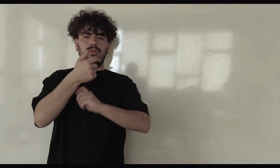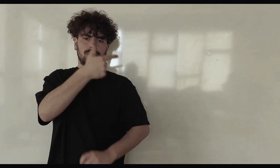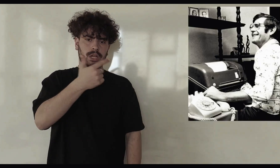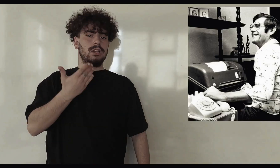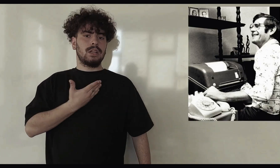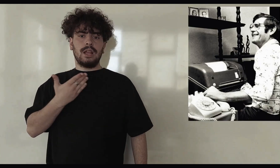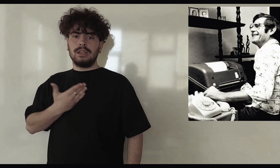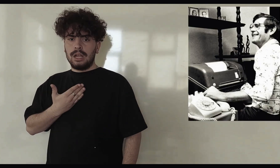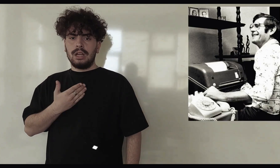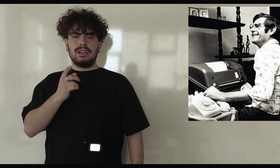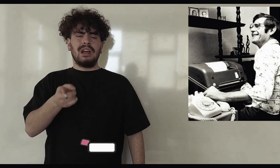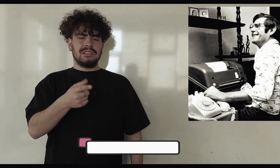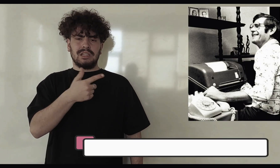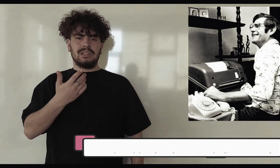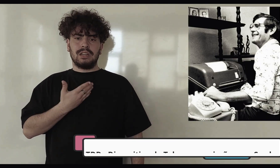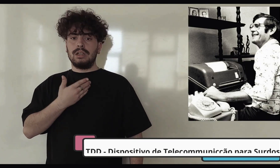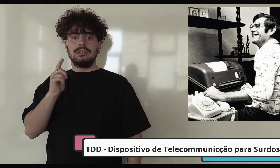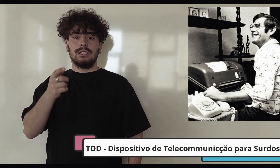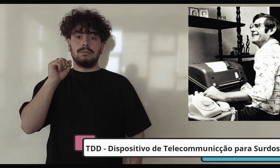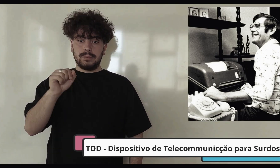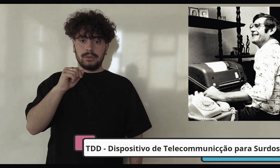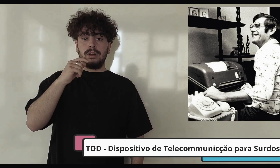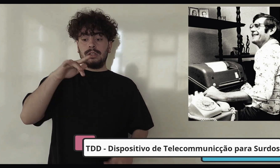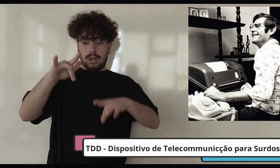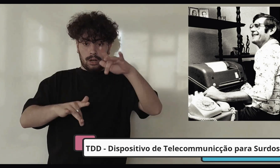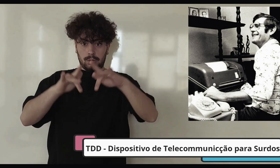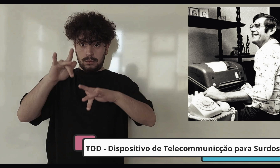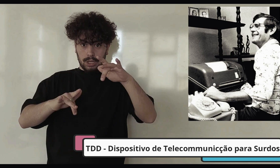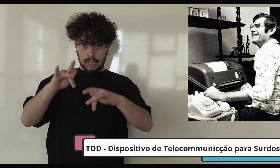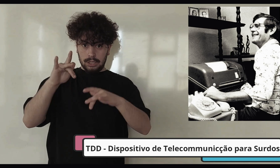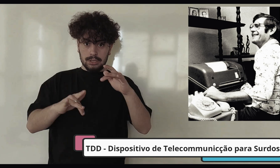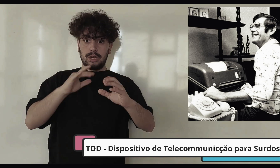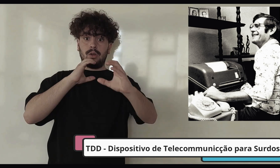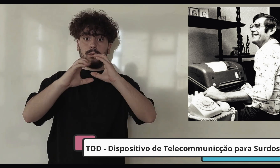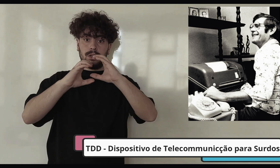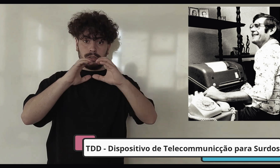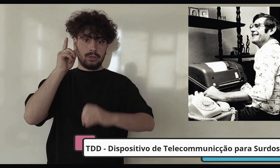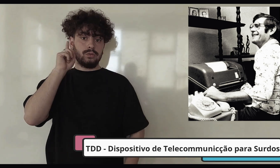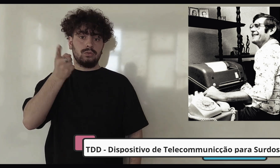Ou pode também ser chamado TDD, dispositivo de telecomunicação para surdos.